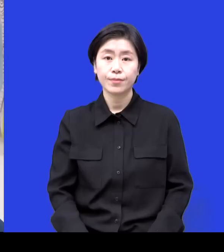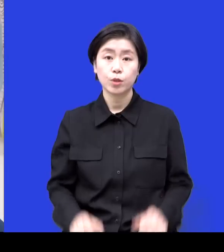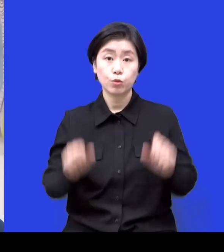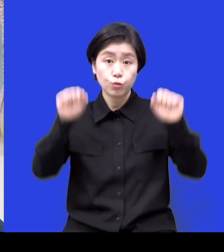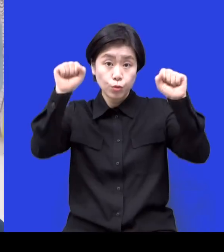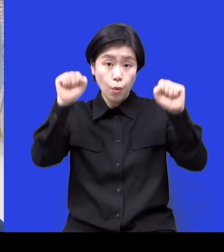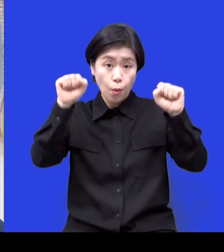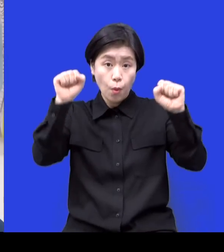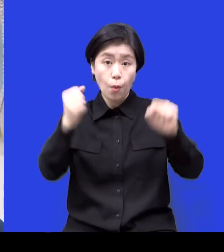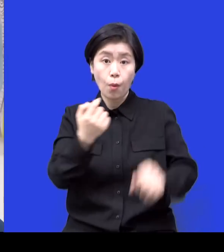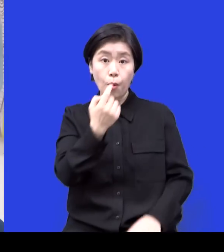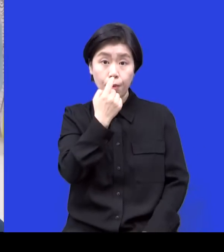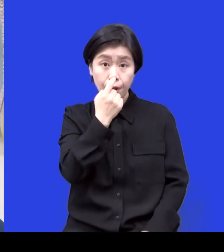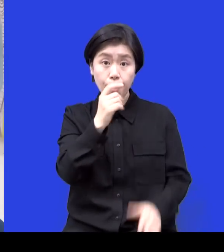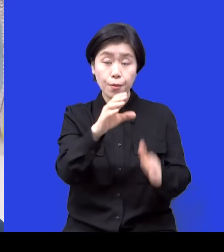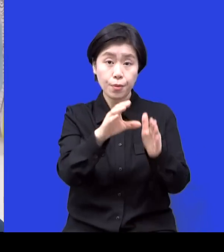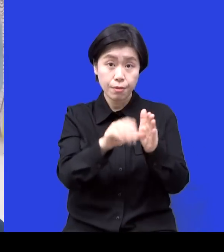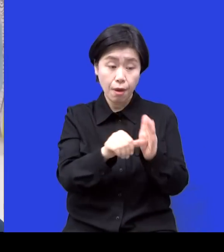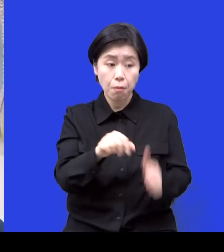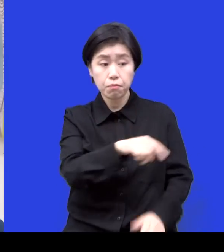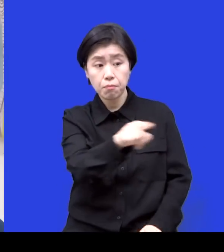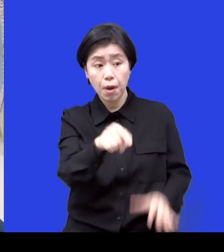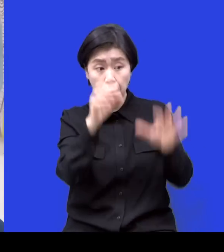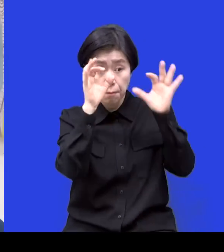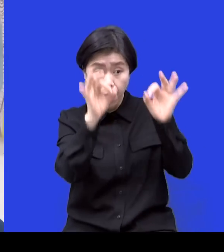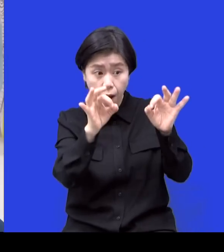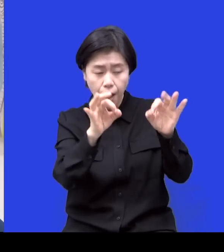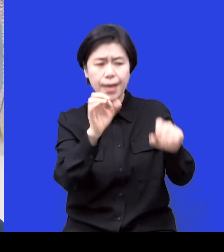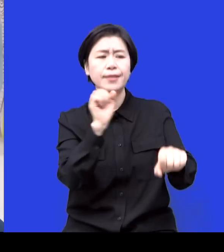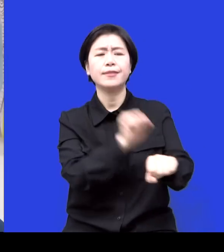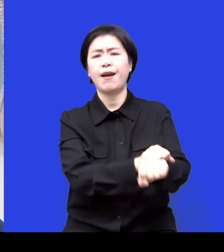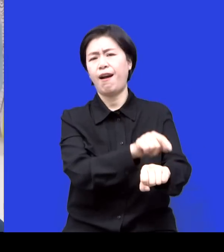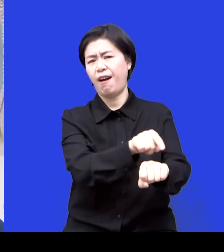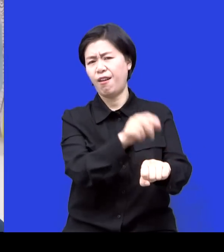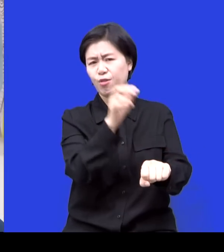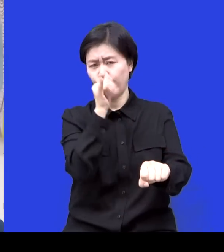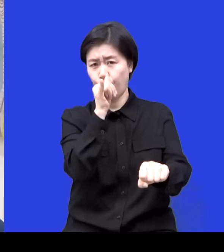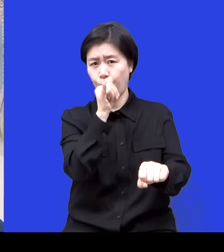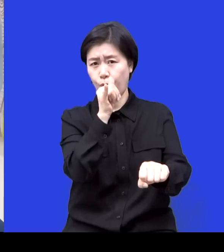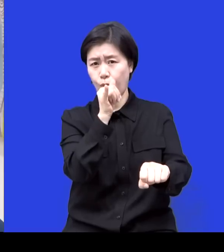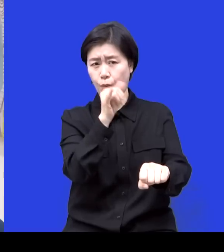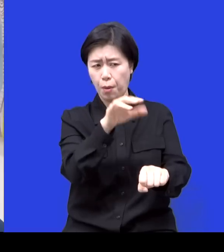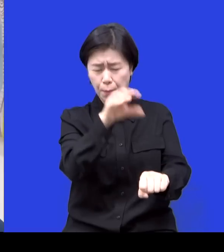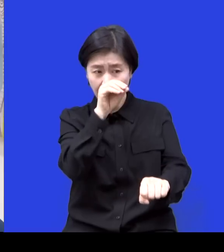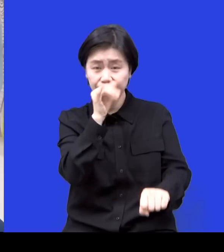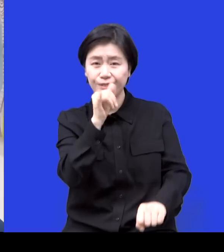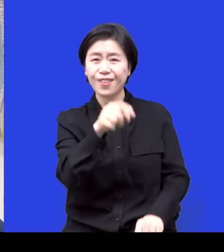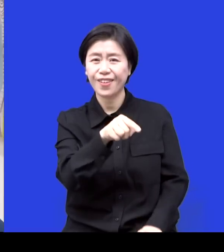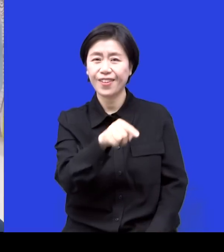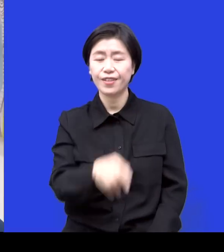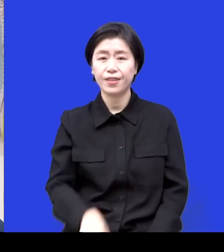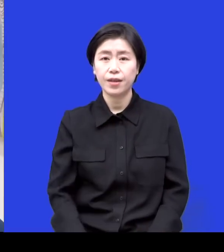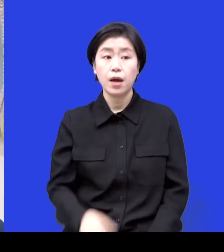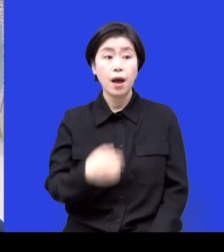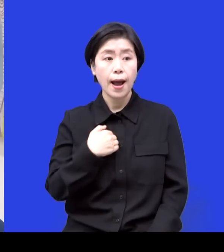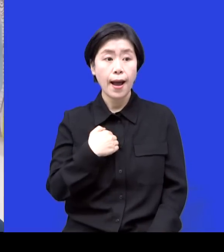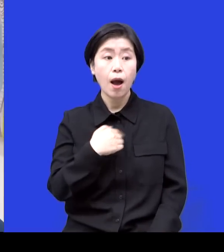운동을 좋아하는 아이들 또 자라는 아이들도 눈에 보여요. 그런데 제가 할래 이렇게 하진 않았었어요.